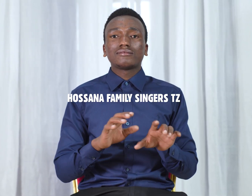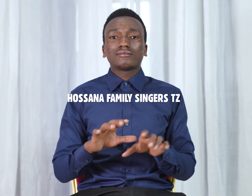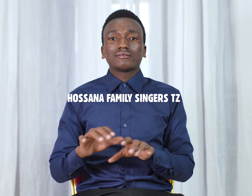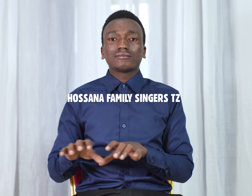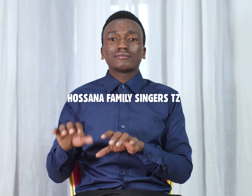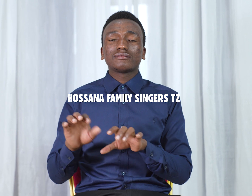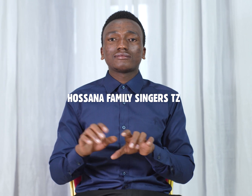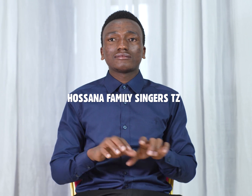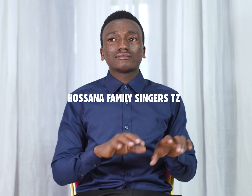Muzika